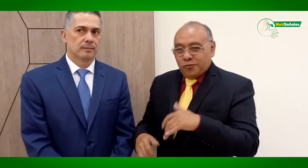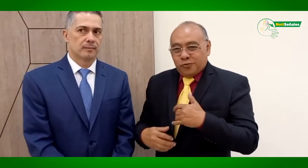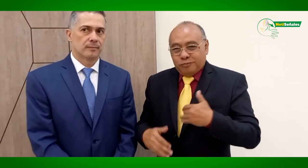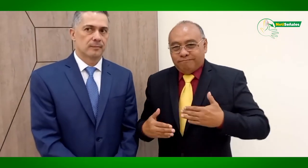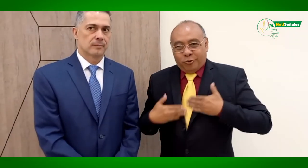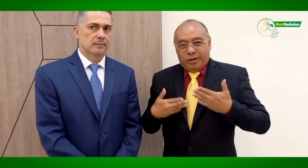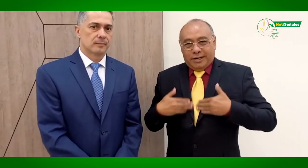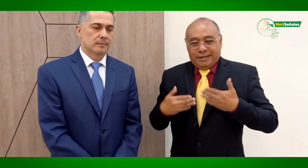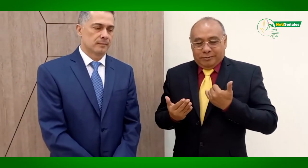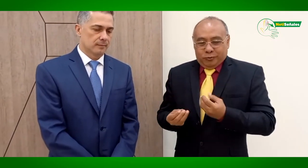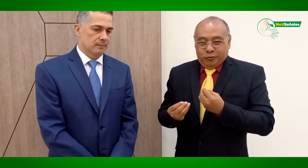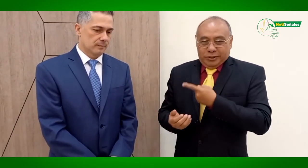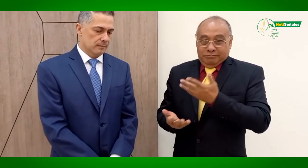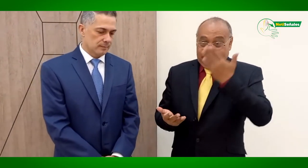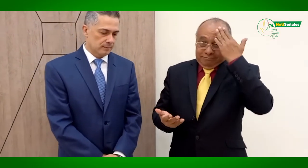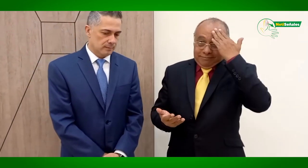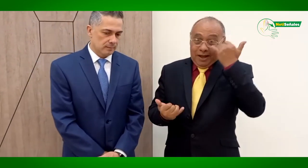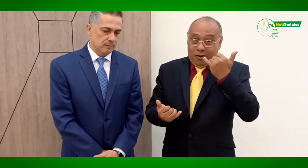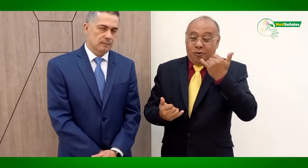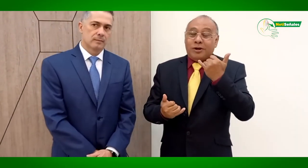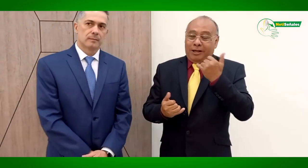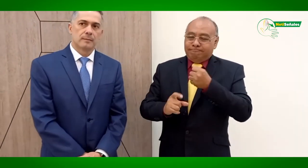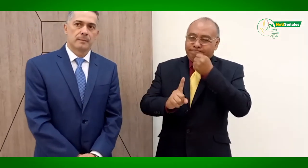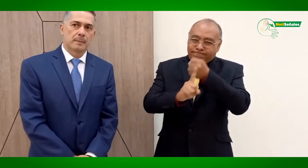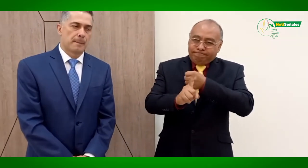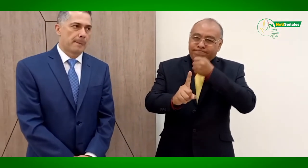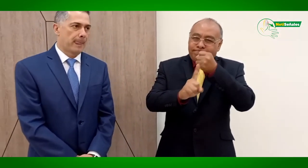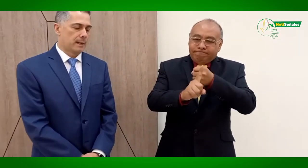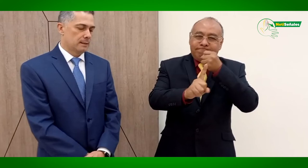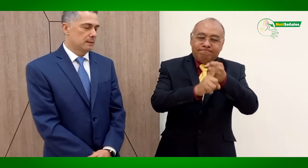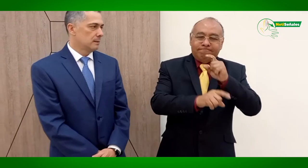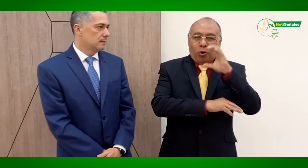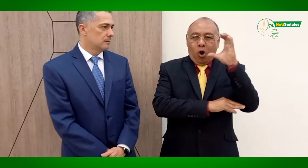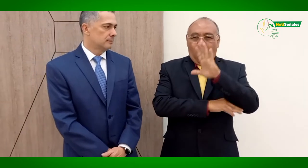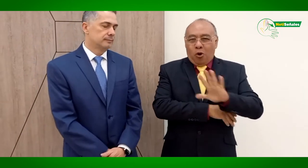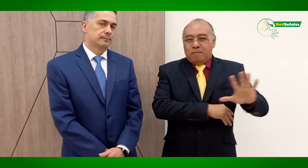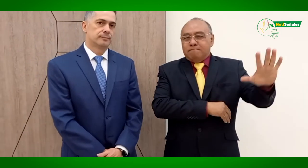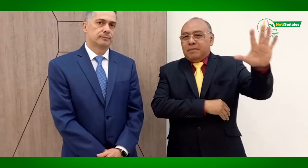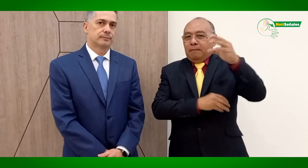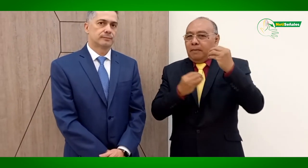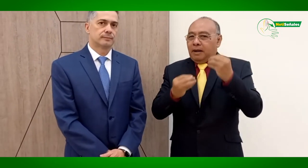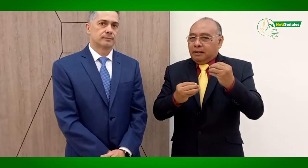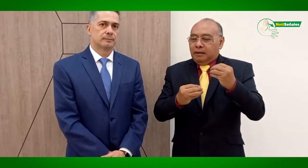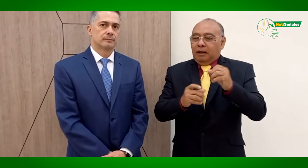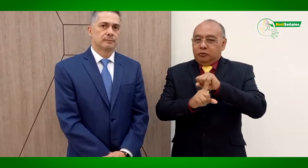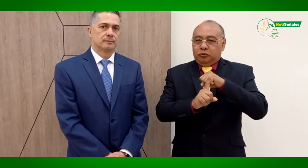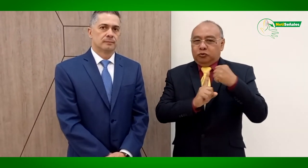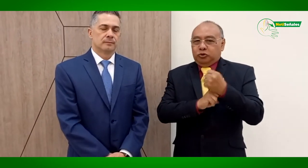Perfecto, doctor Gustavo. Realmente a nosotros nos alegra este trabajo que se está haciendo. Nosotros realizamos incidencia a nivel